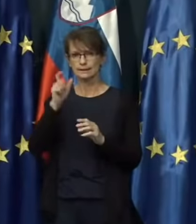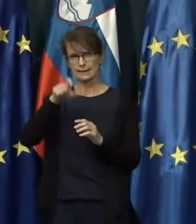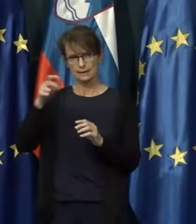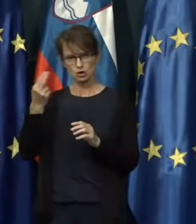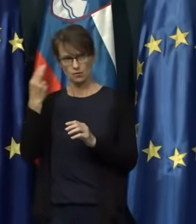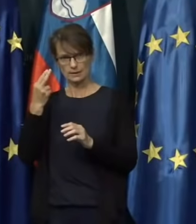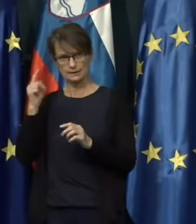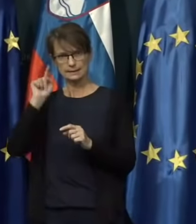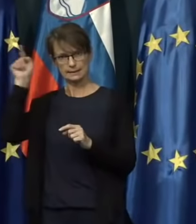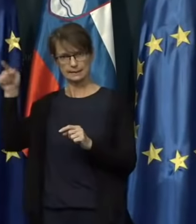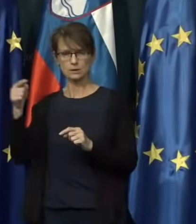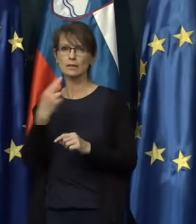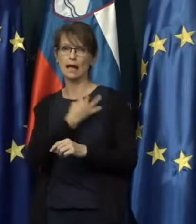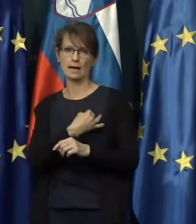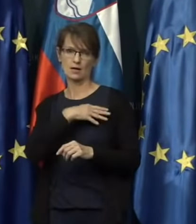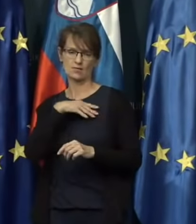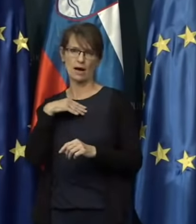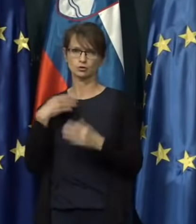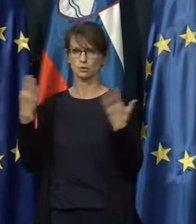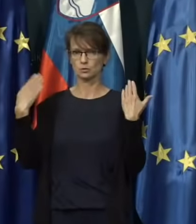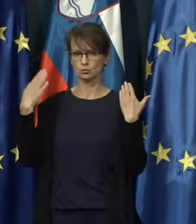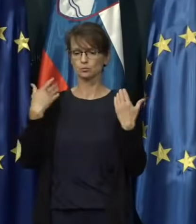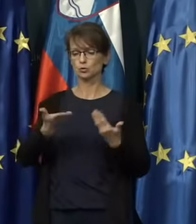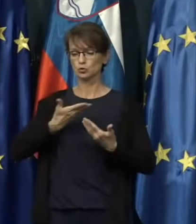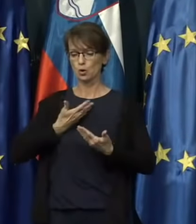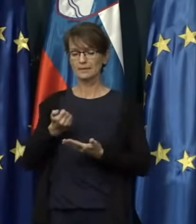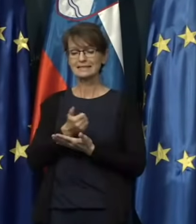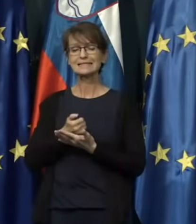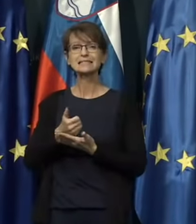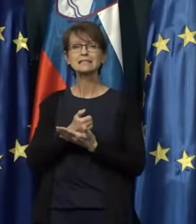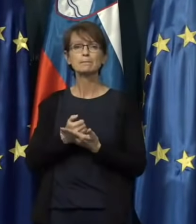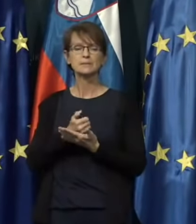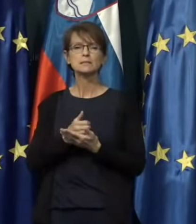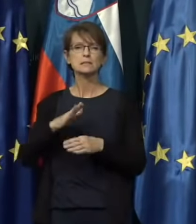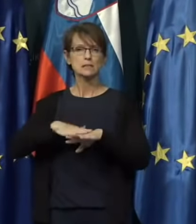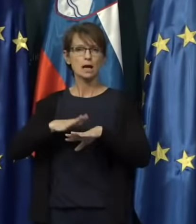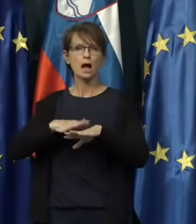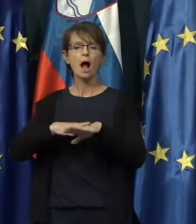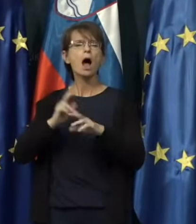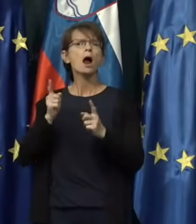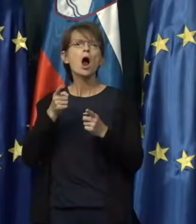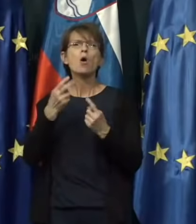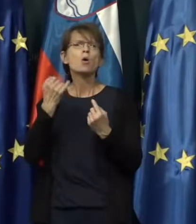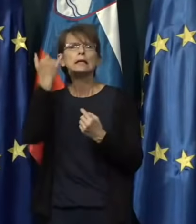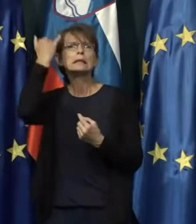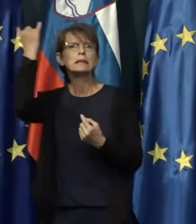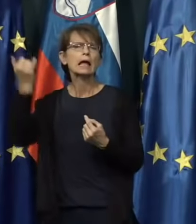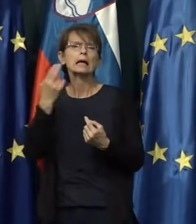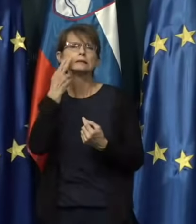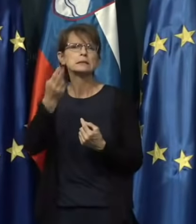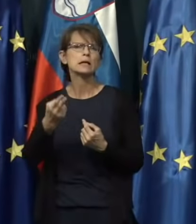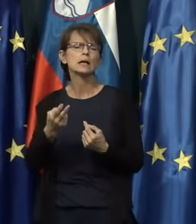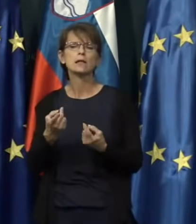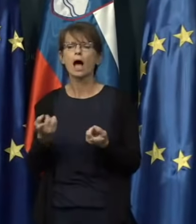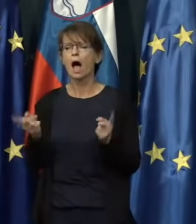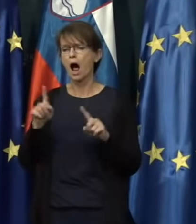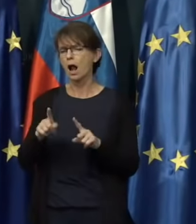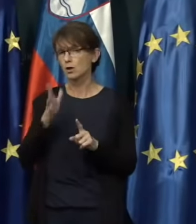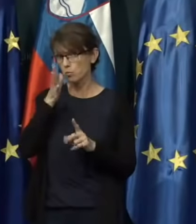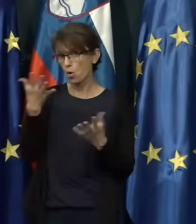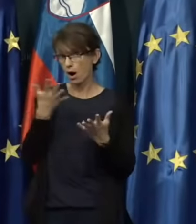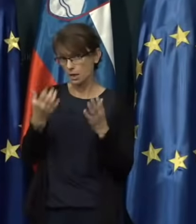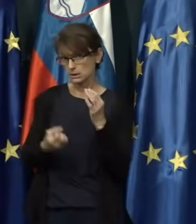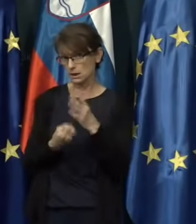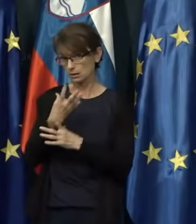letujejo na Hrvaškem, lahko prejeli SMS-sporočilost. Kako bi izgledala ta ideja oziroma se karkoli iz tega